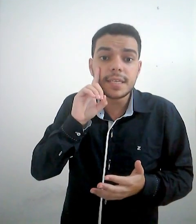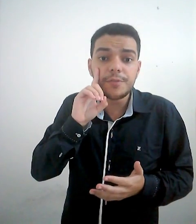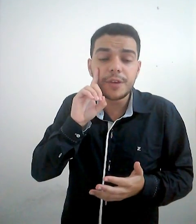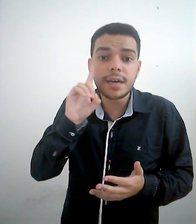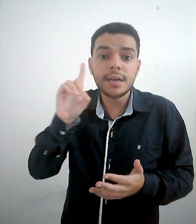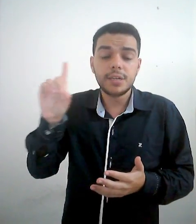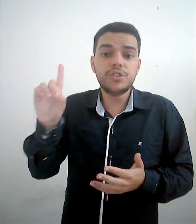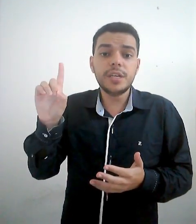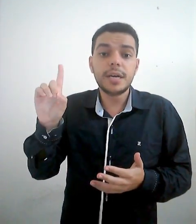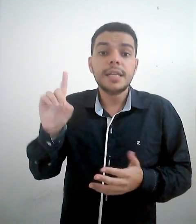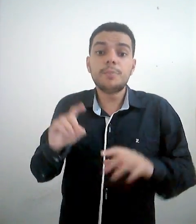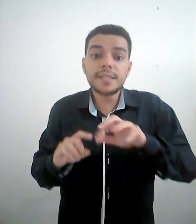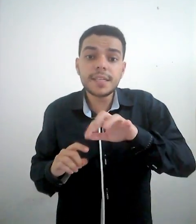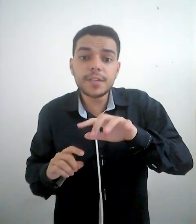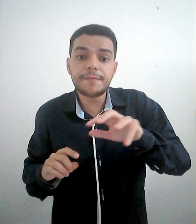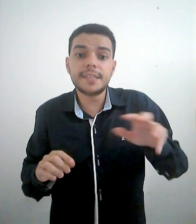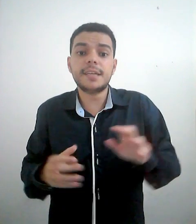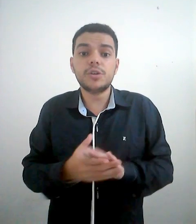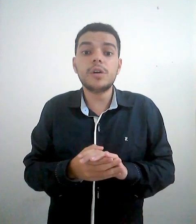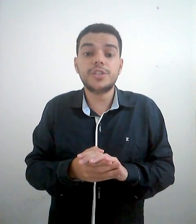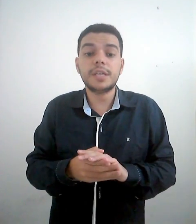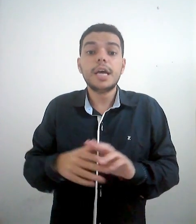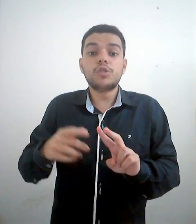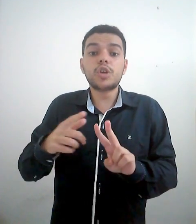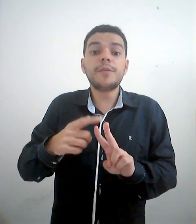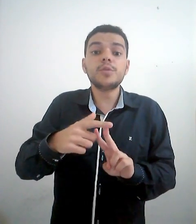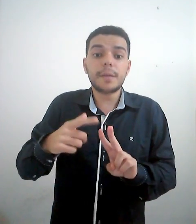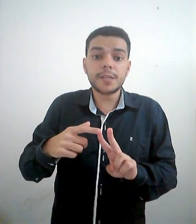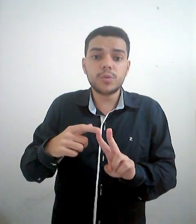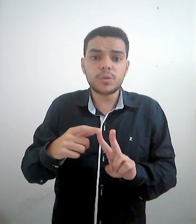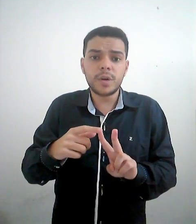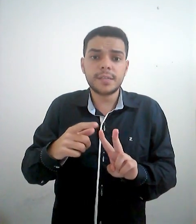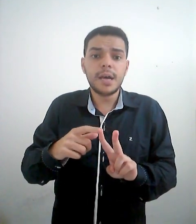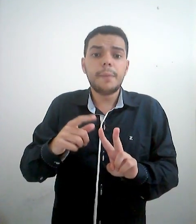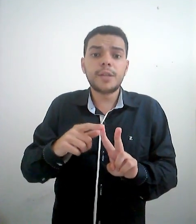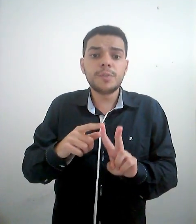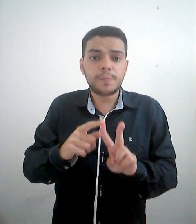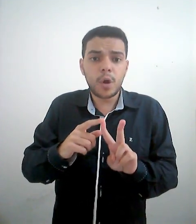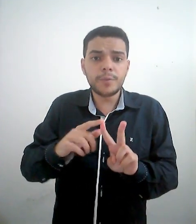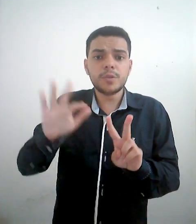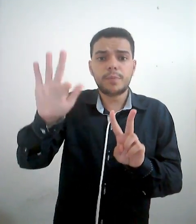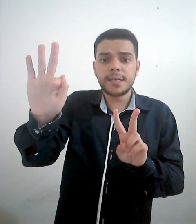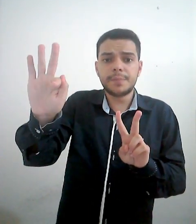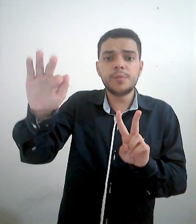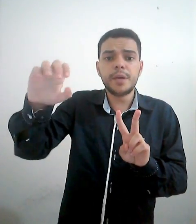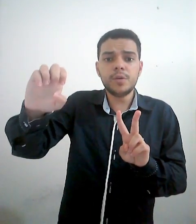significam dia. Não precisa você fazer ainda a teologia. Nós só vamos usar para as duas coisas. Para nomes próprios, por exemplo, o meu,